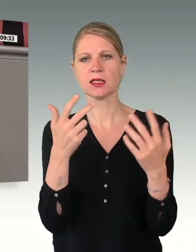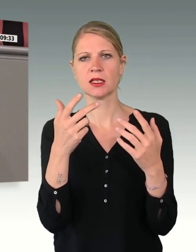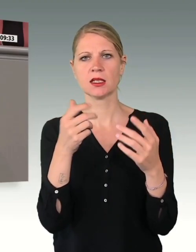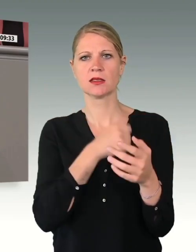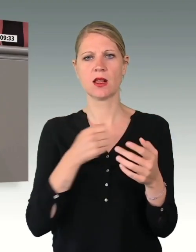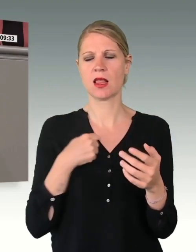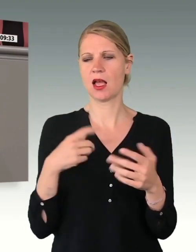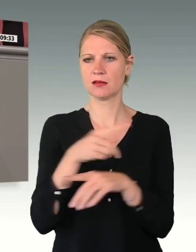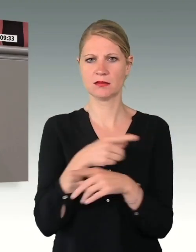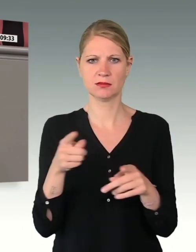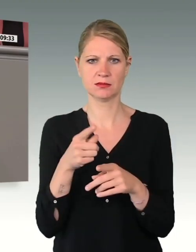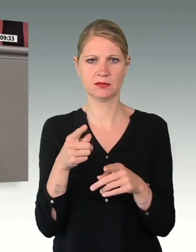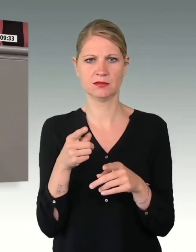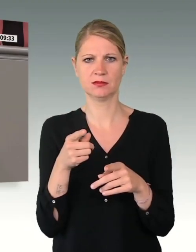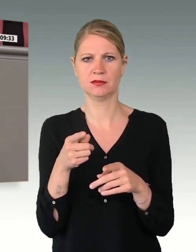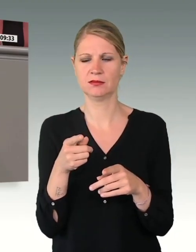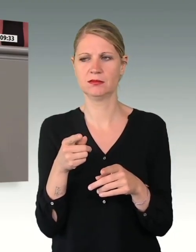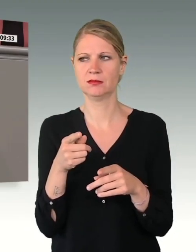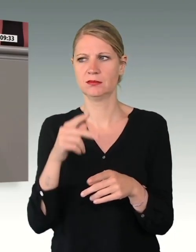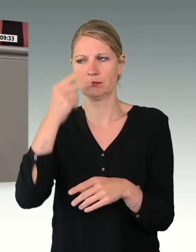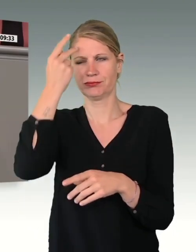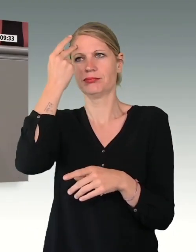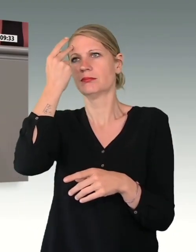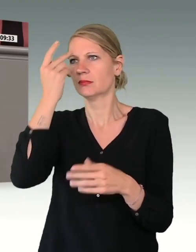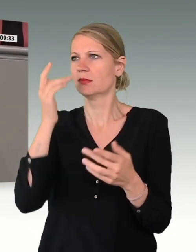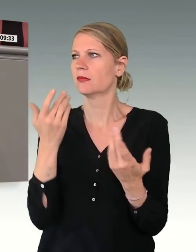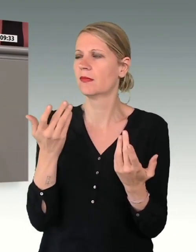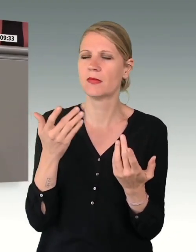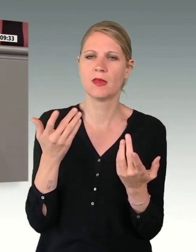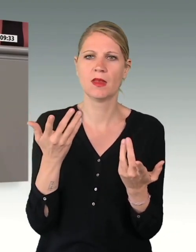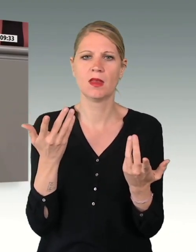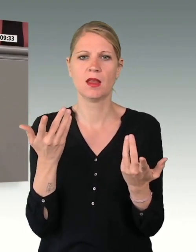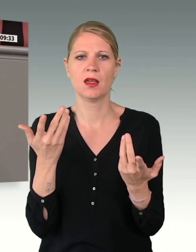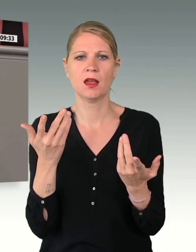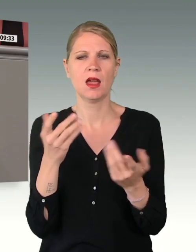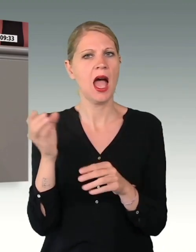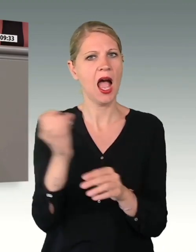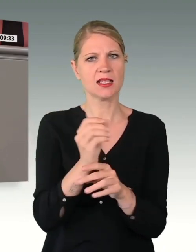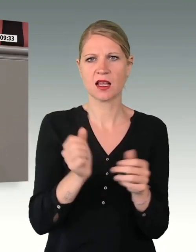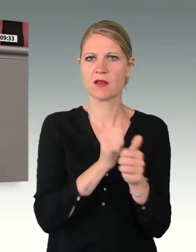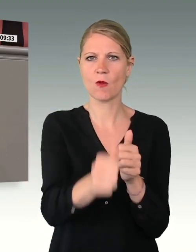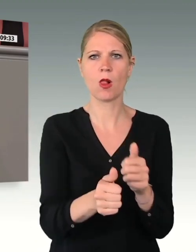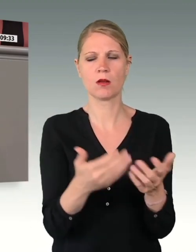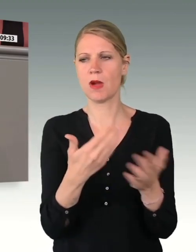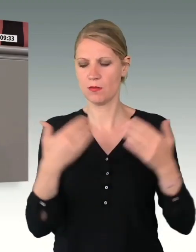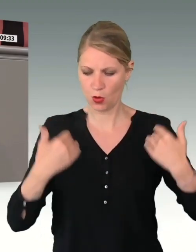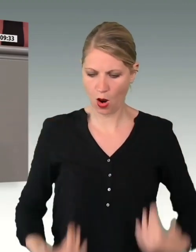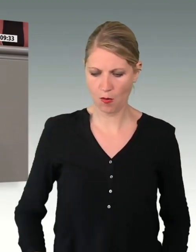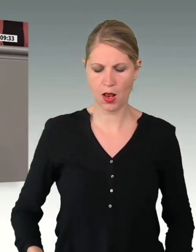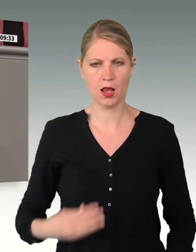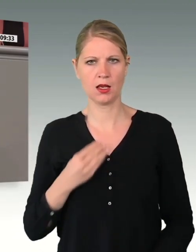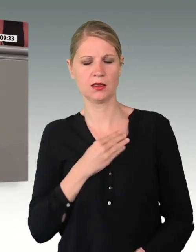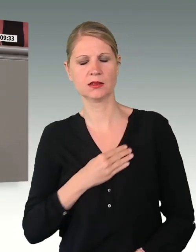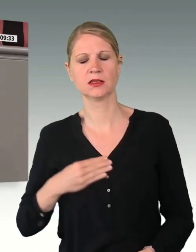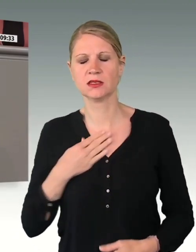Ende letzten Jahres unter Einsatzfolgen, unter körperlichen und seelischen Folgen von Auslandseinsätzen. Und hier ist anzuerkennen,